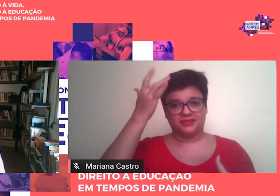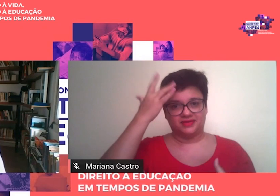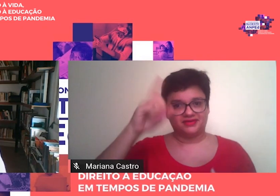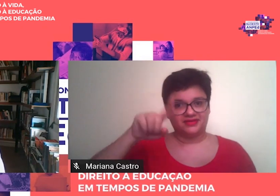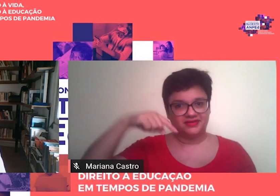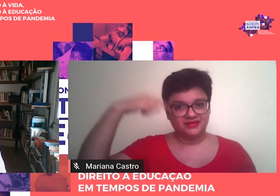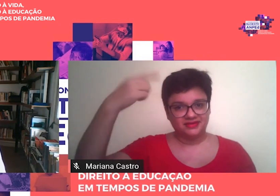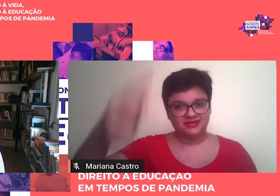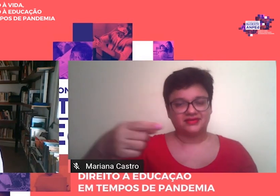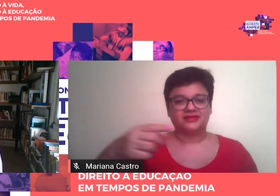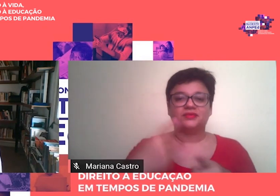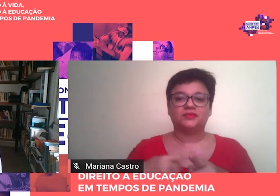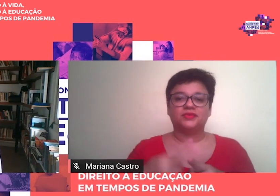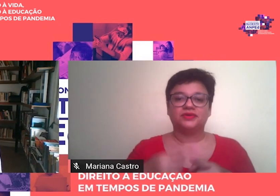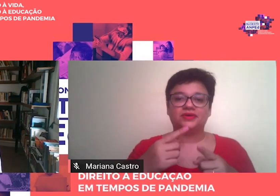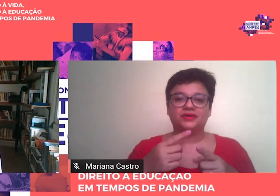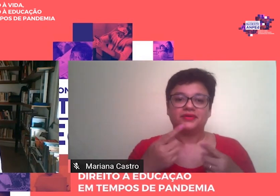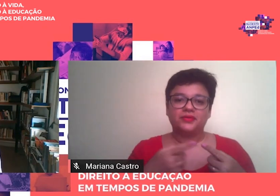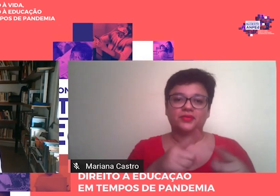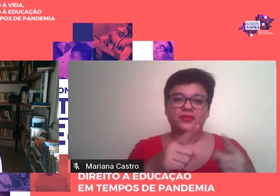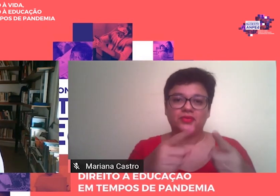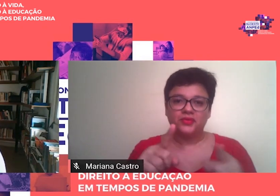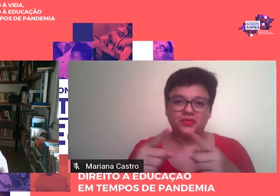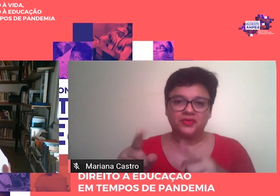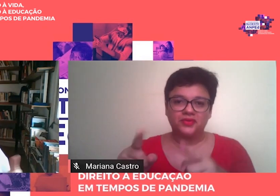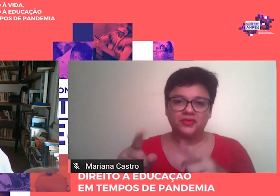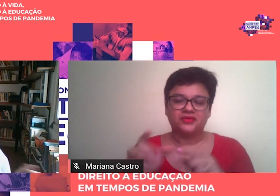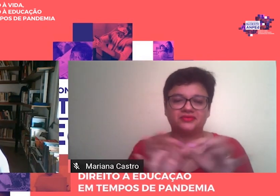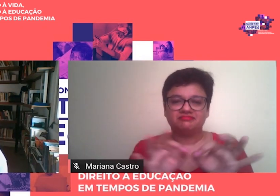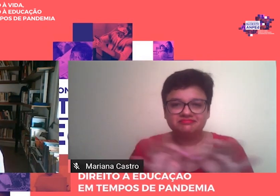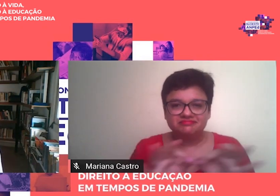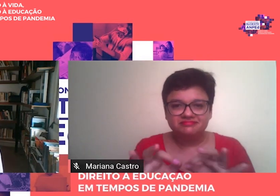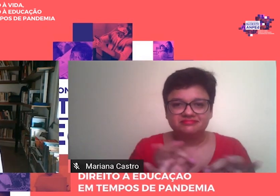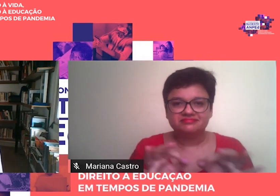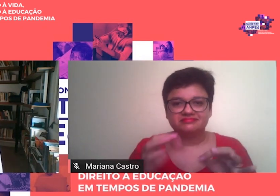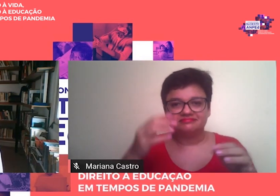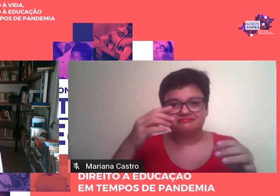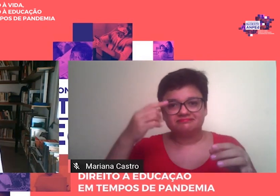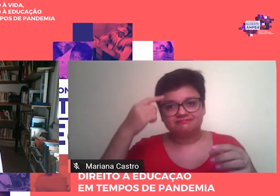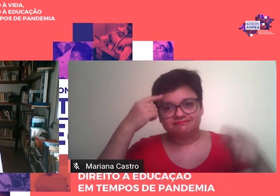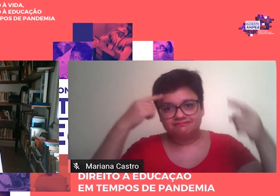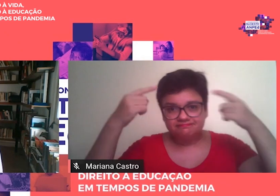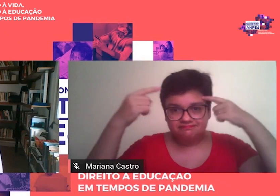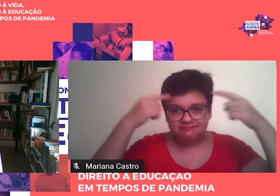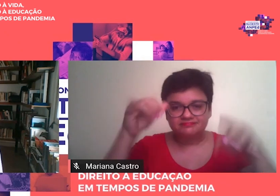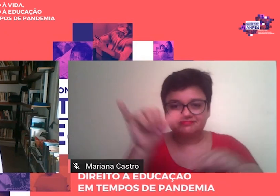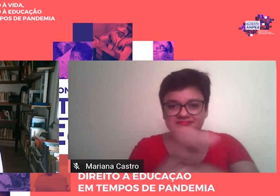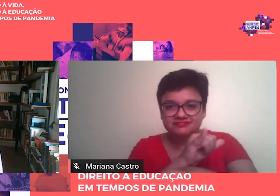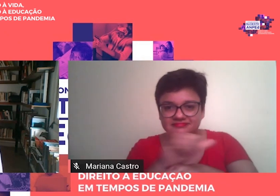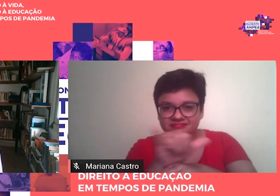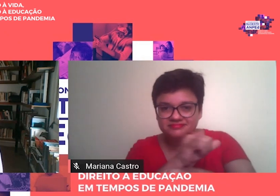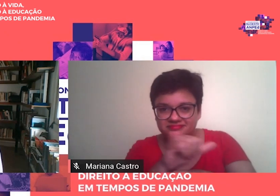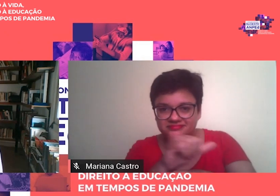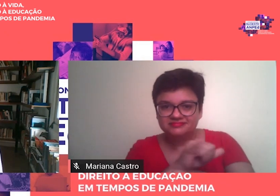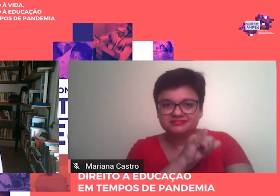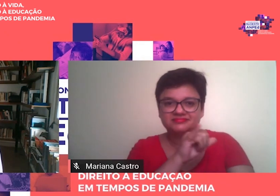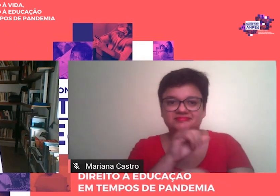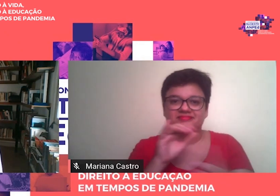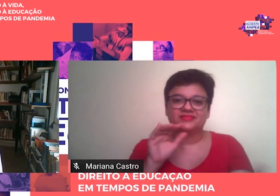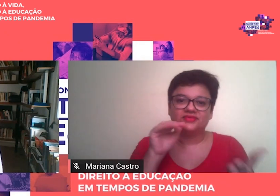muitas controvérsias que precisavam ser dirimidas na elaboração do, da versão final